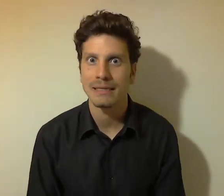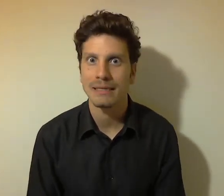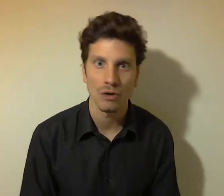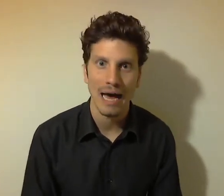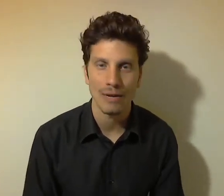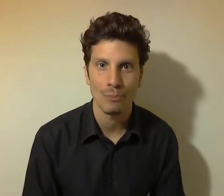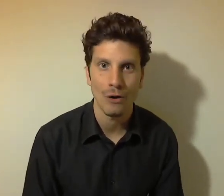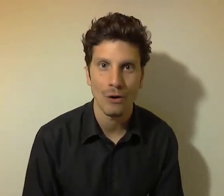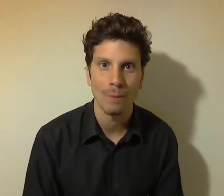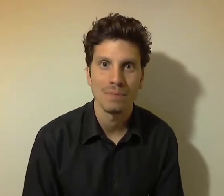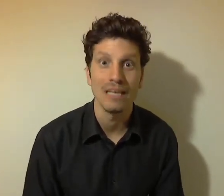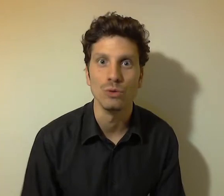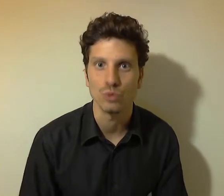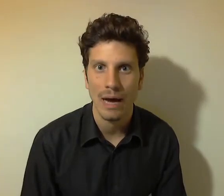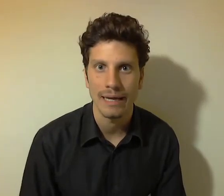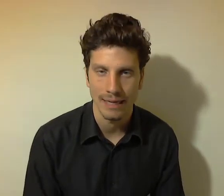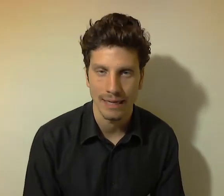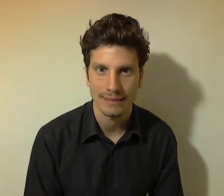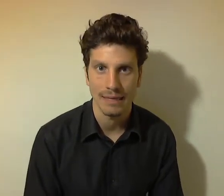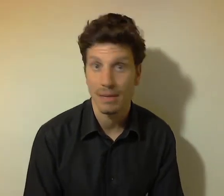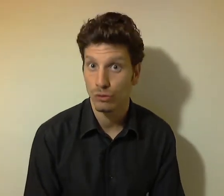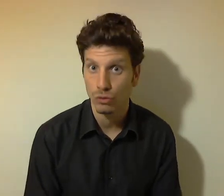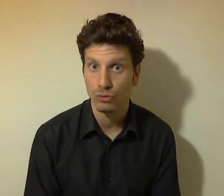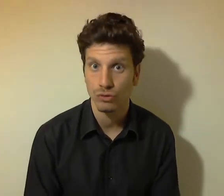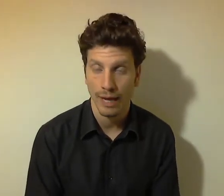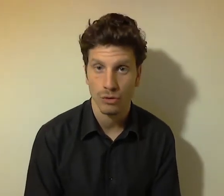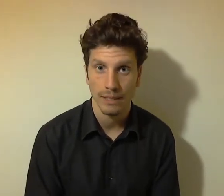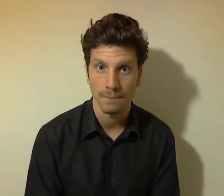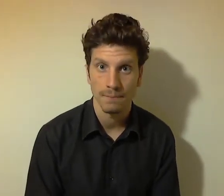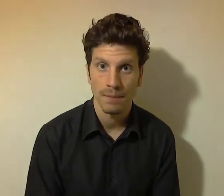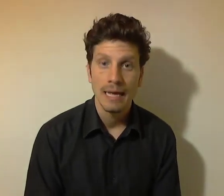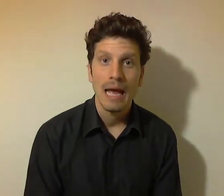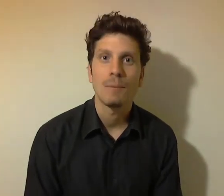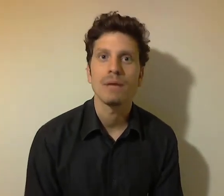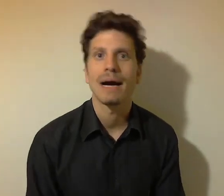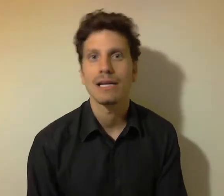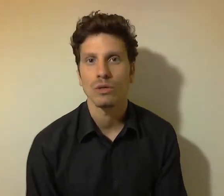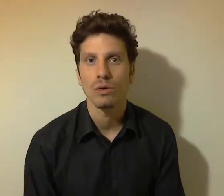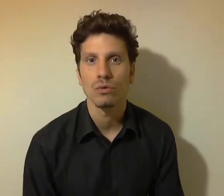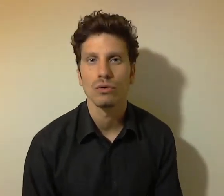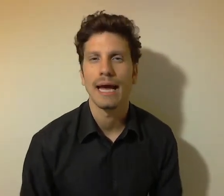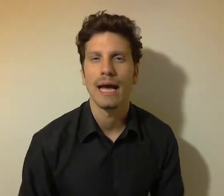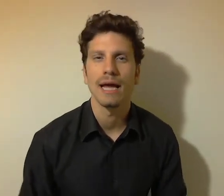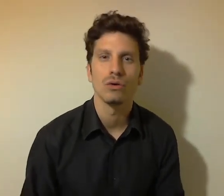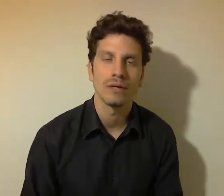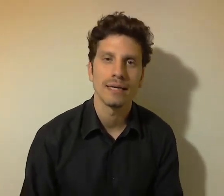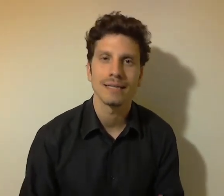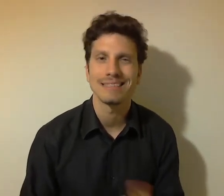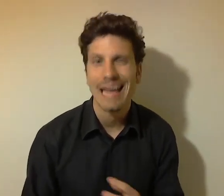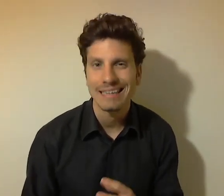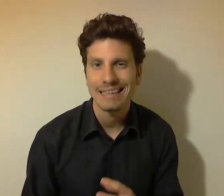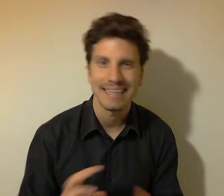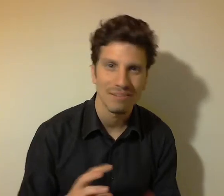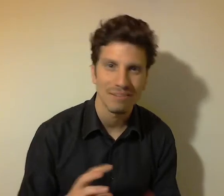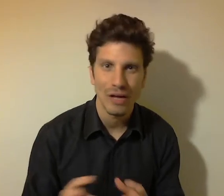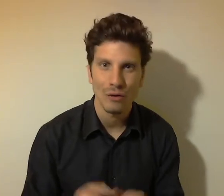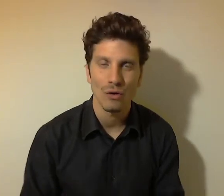particolari, un po' inusuali in classe, mi rendo conto che è così. E poi magari c'è qualcuno che non sente davvero,